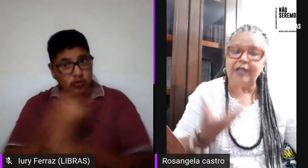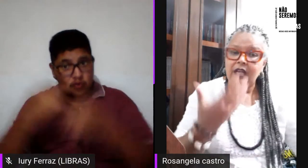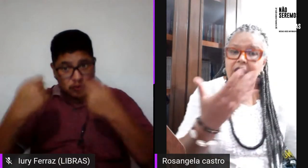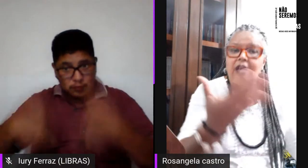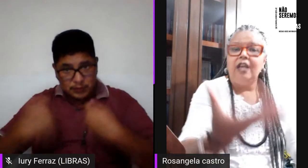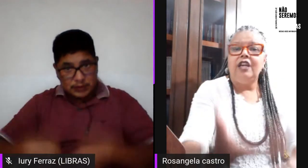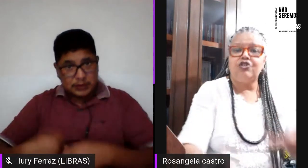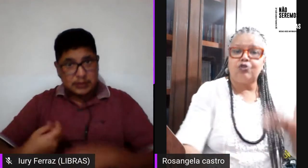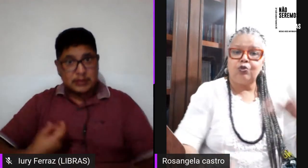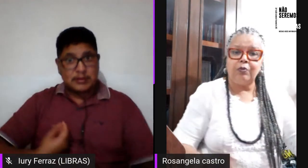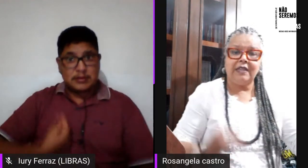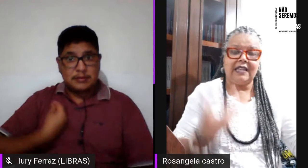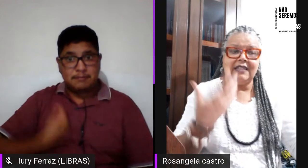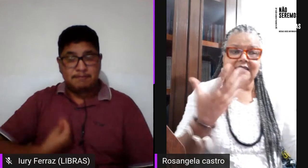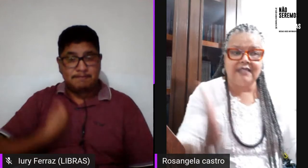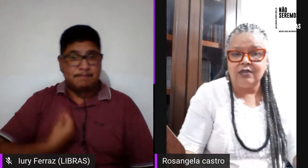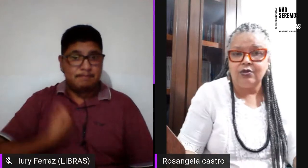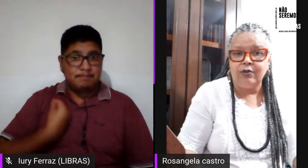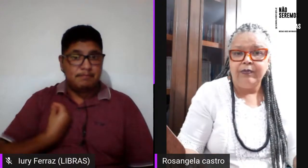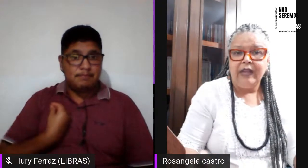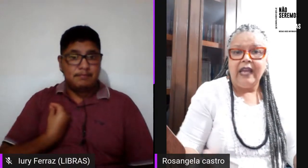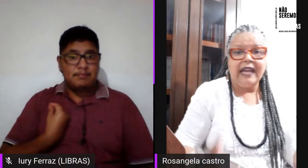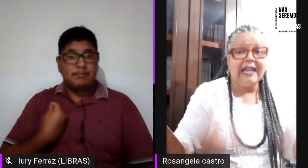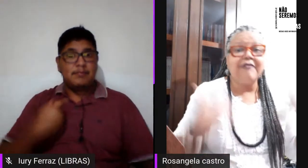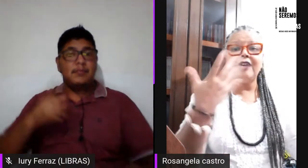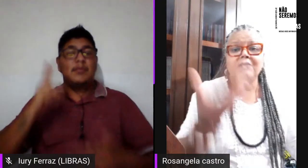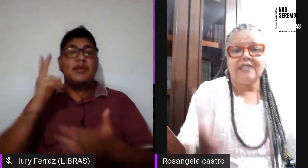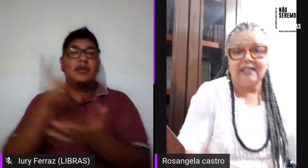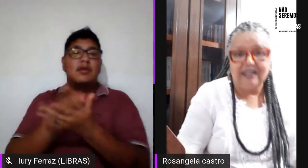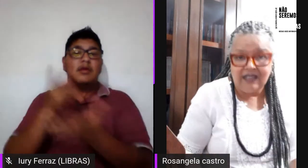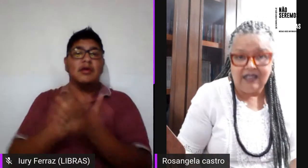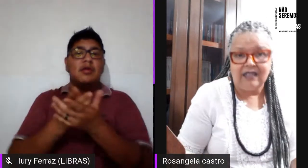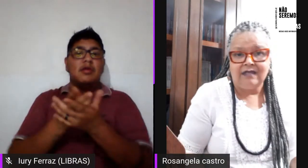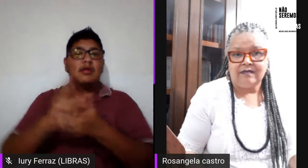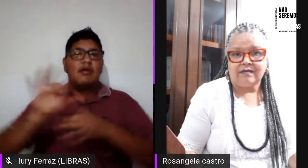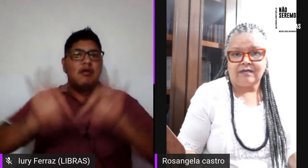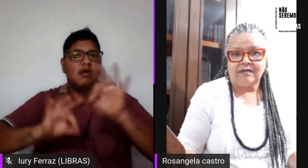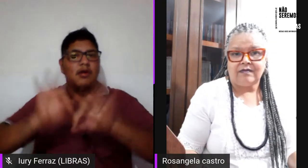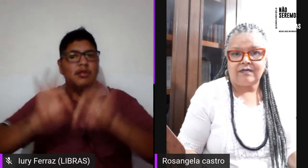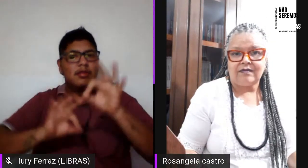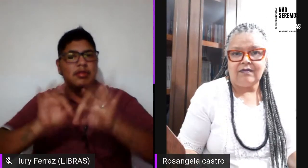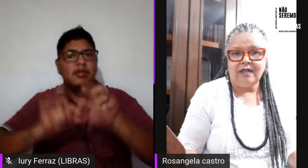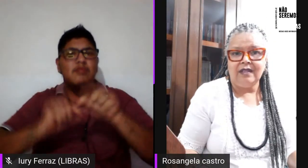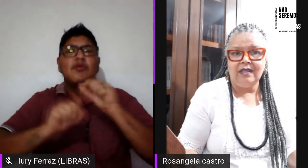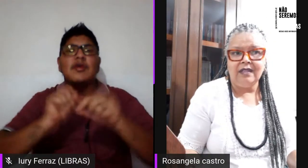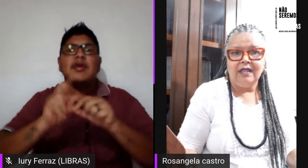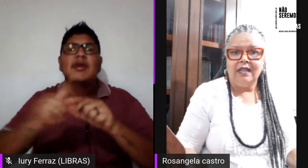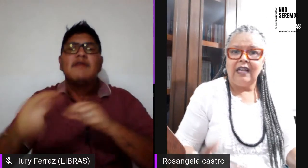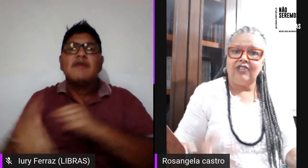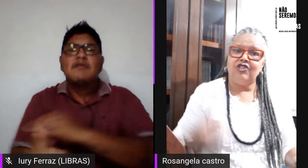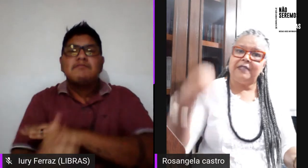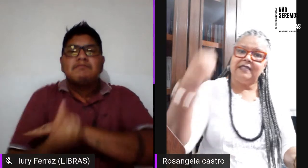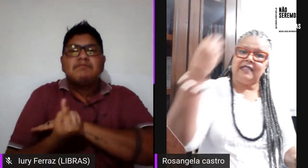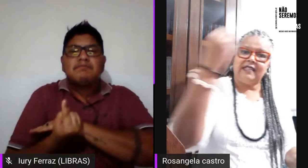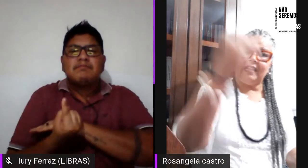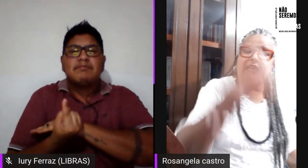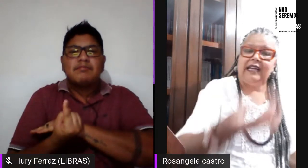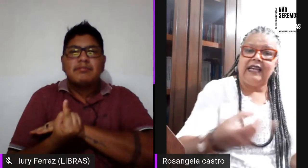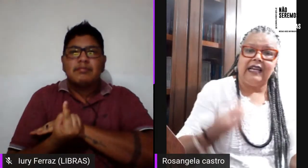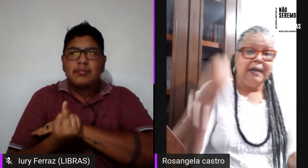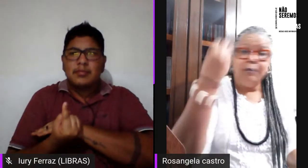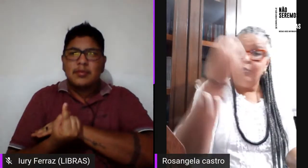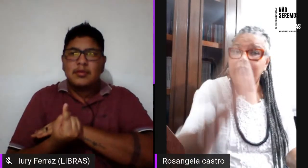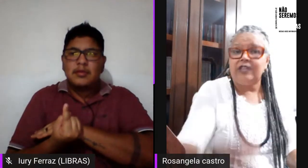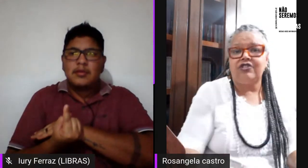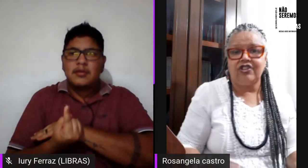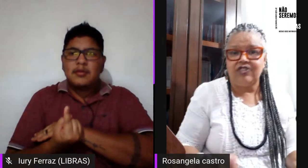sempre instrumentalizando é quem vai nos atender né a gente precisa é